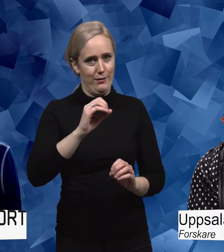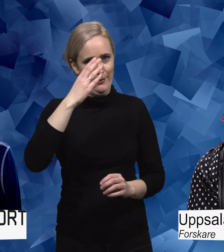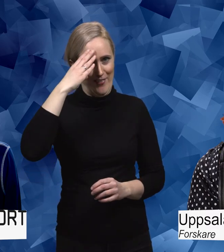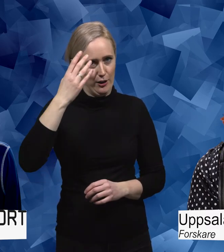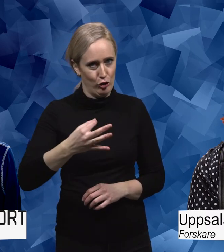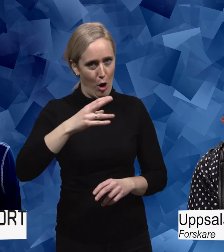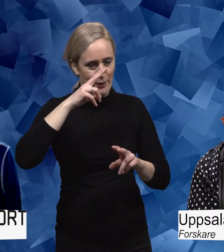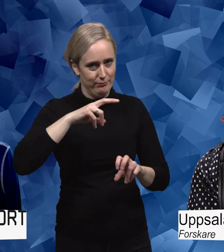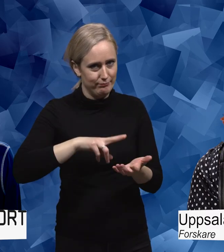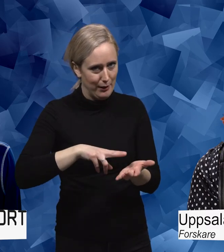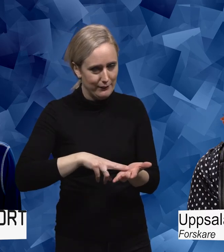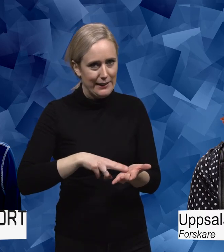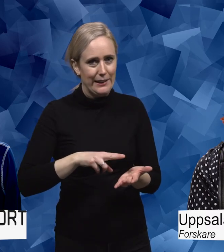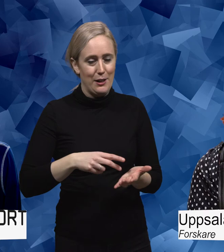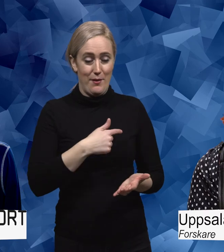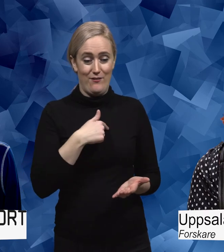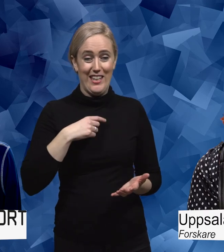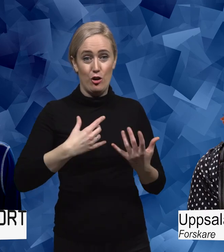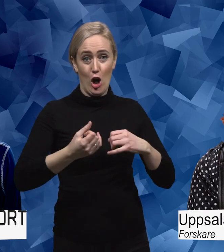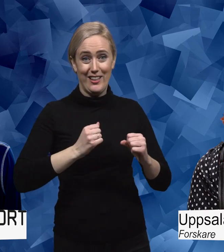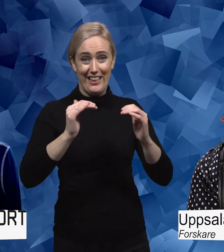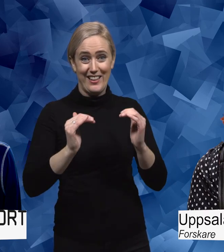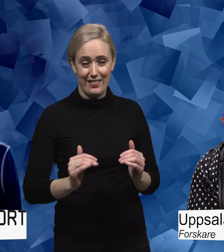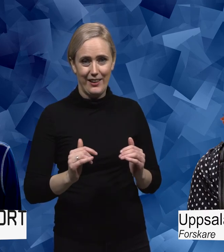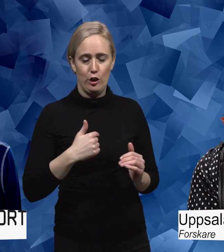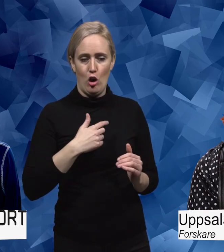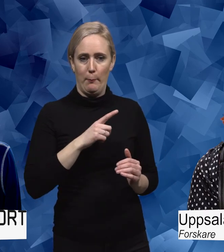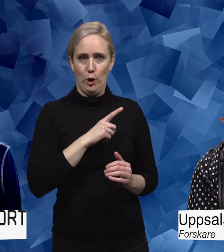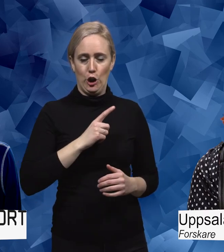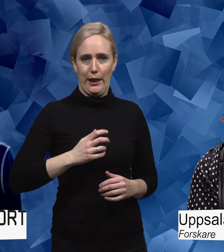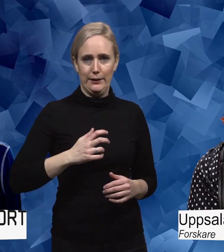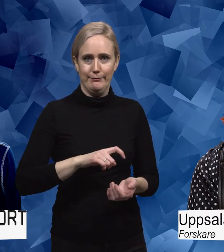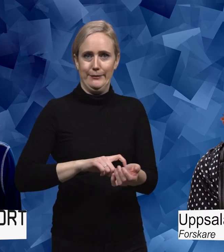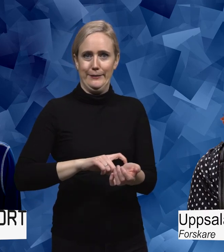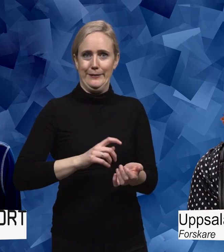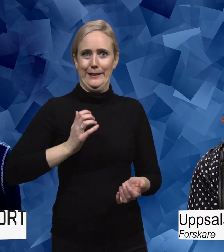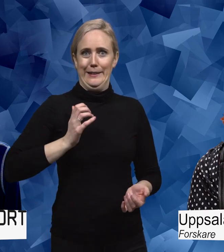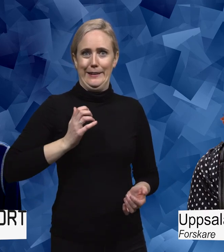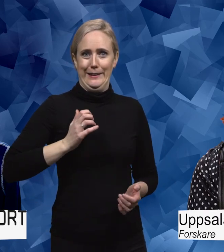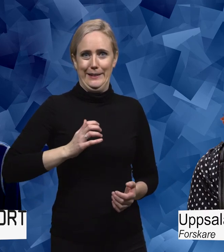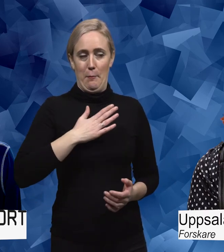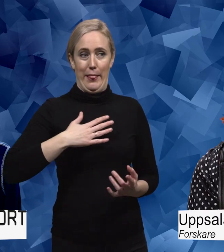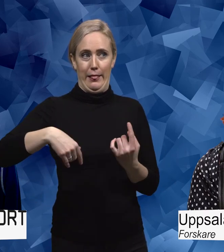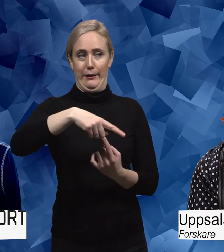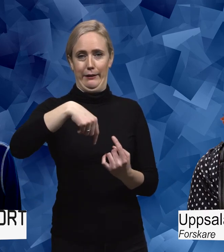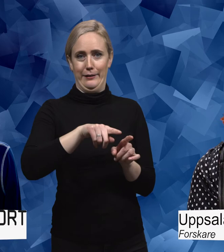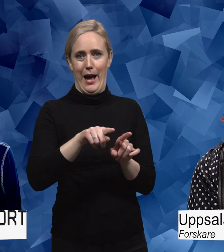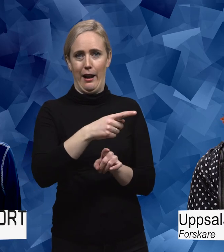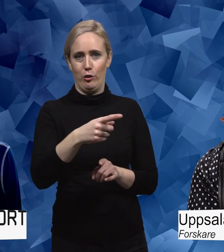Att vi som har en rörelsenedsättning. Jag är ju en extremt energisk person får jag erkänna. driver min omgivning till vansinne med mina påhet. Att jag har